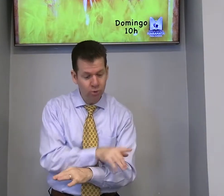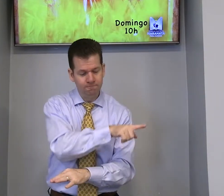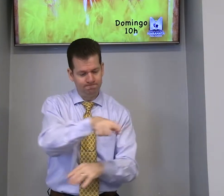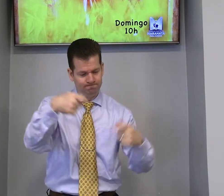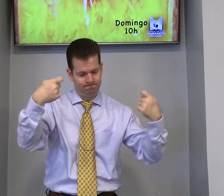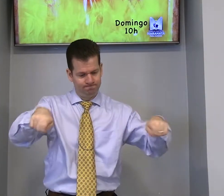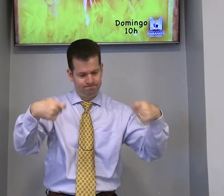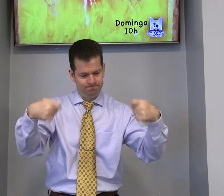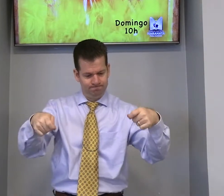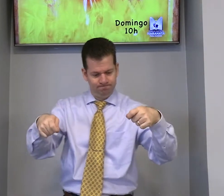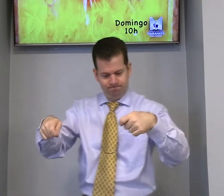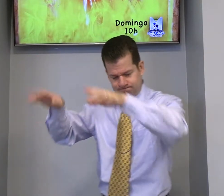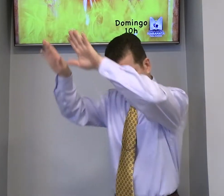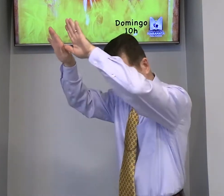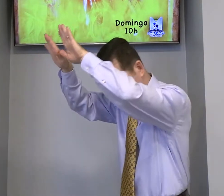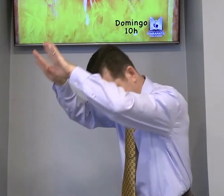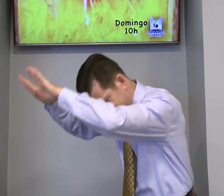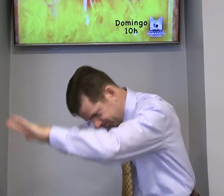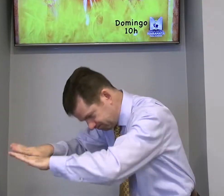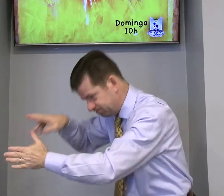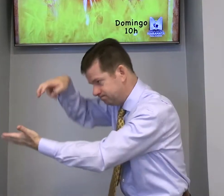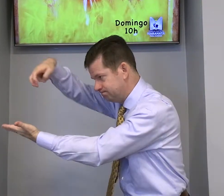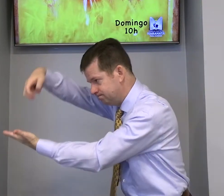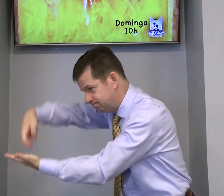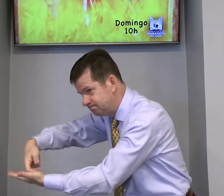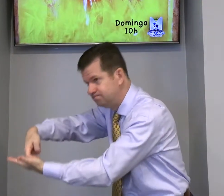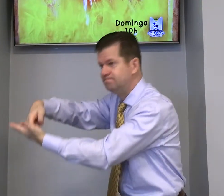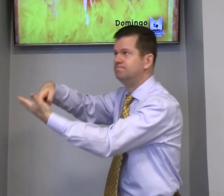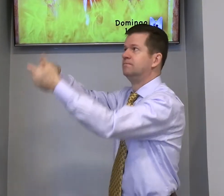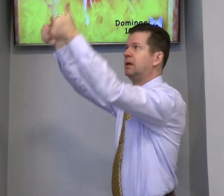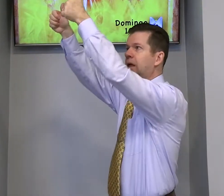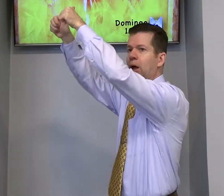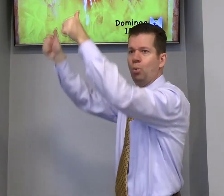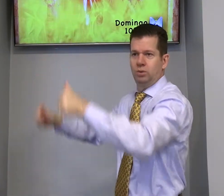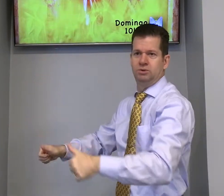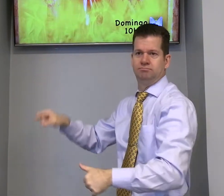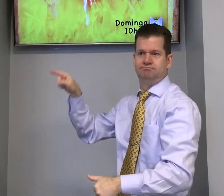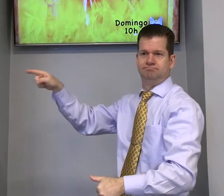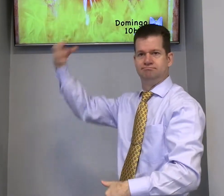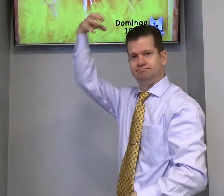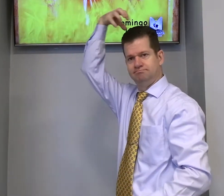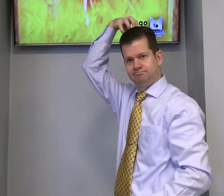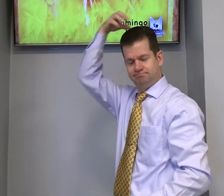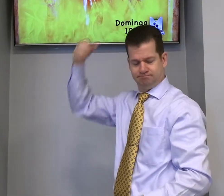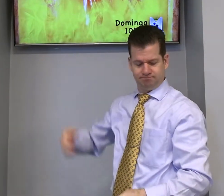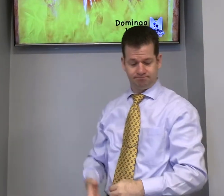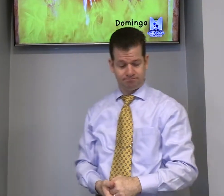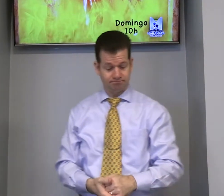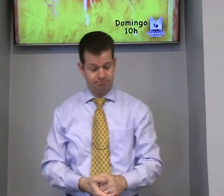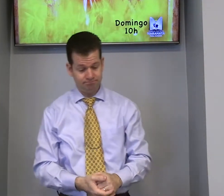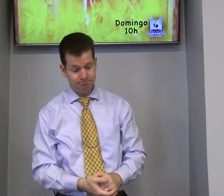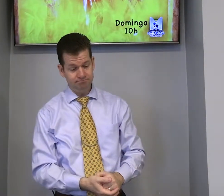você escuta, precisa ajoelhar, se prostrar na ídolo, na imagem.